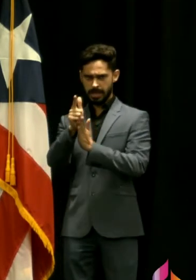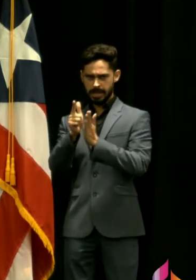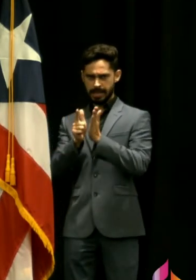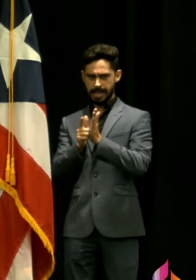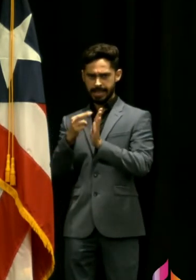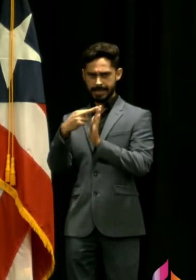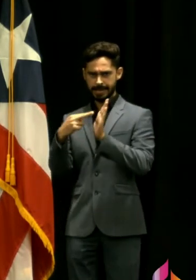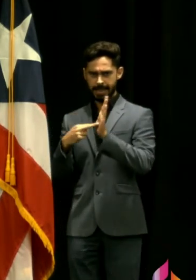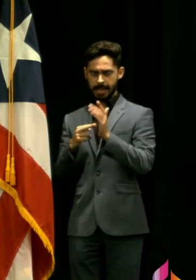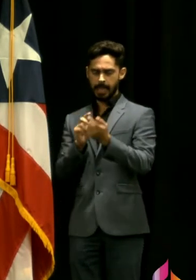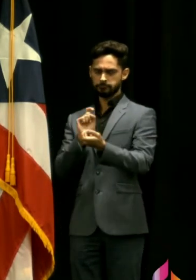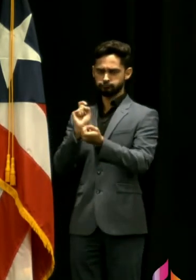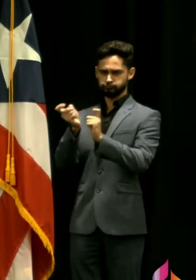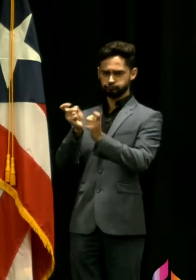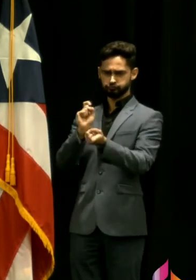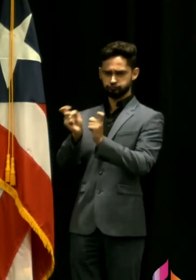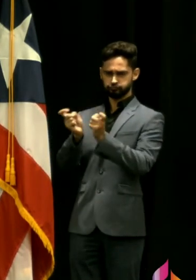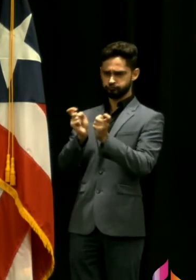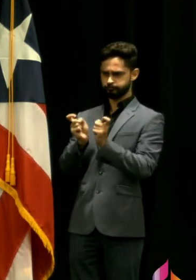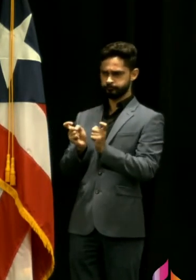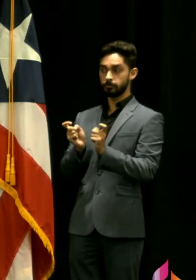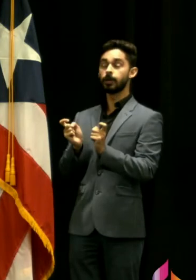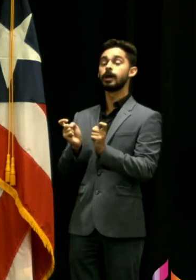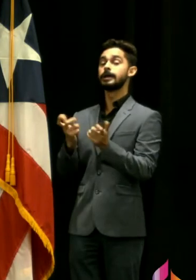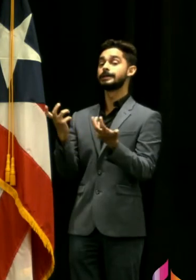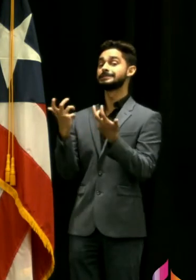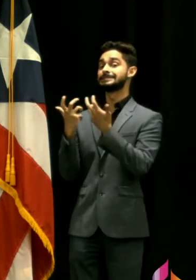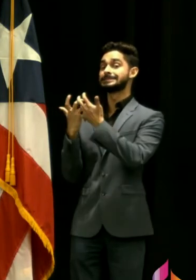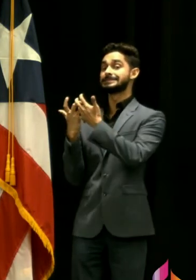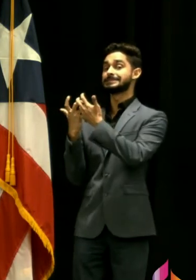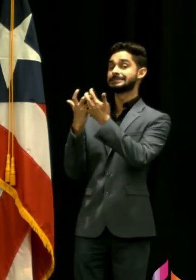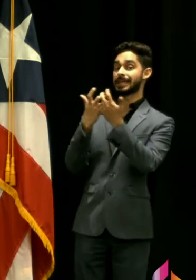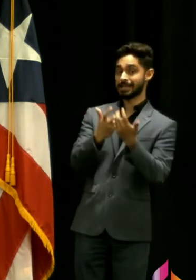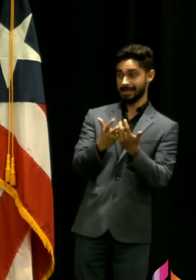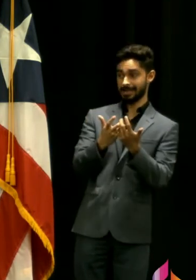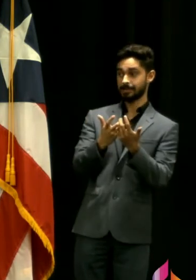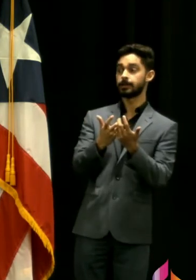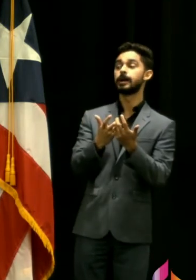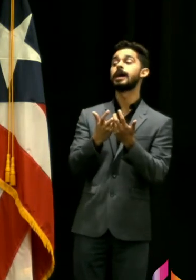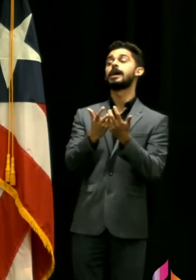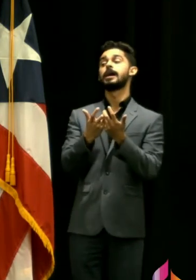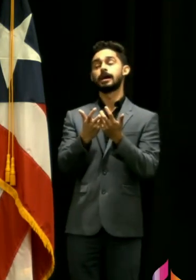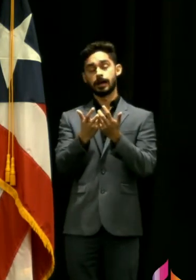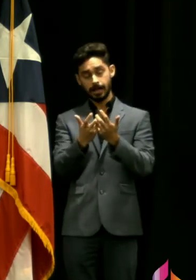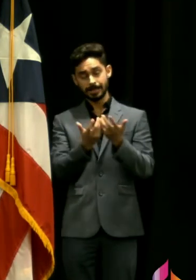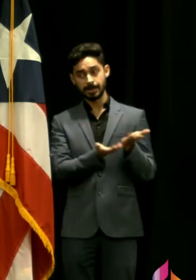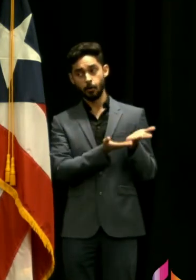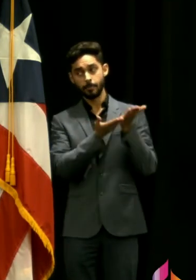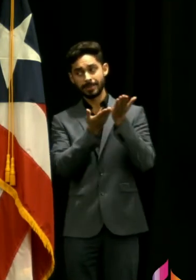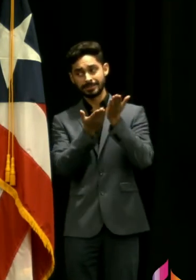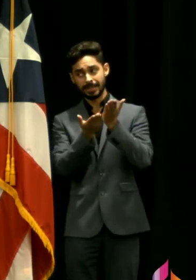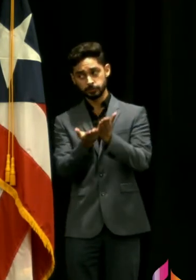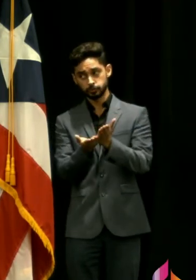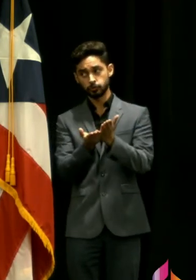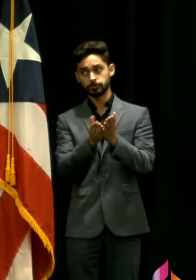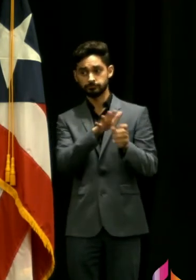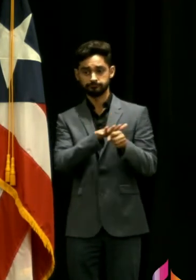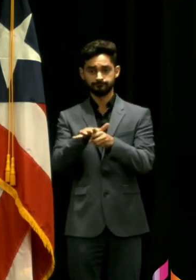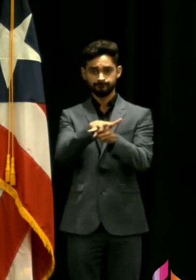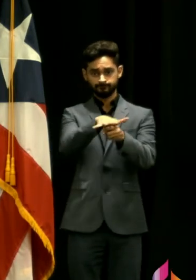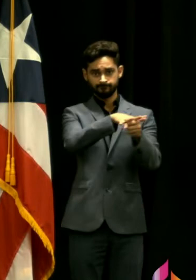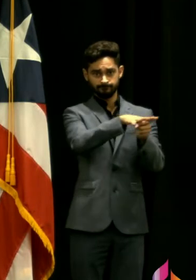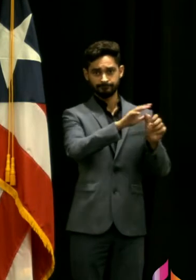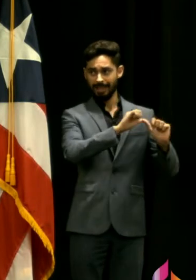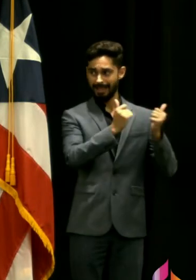medida posible a las recomendaciones que hizo el comité multisectorial que representa prácticamente a todos los